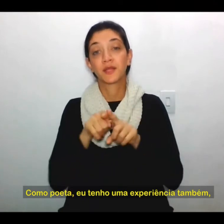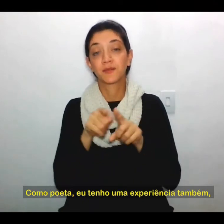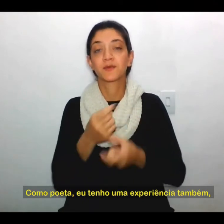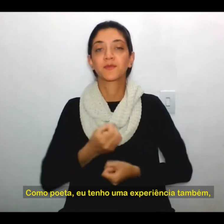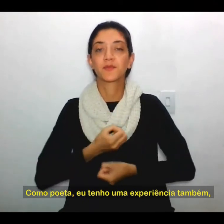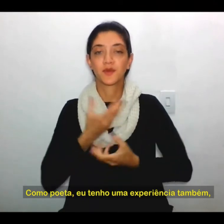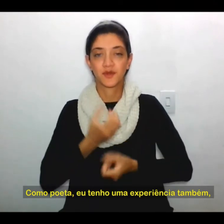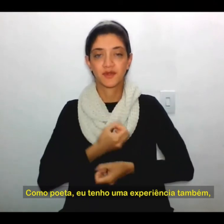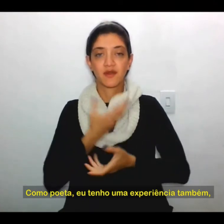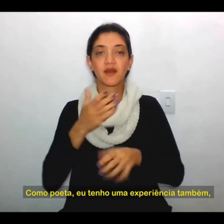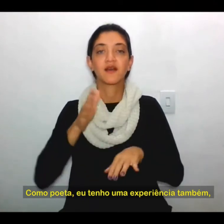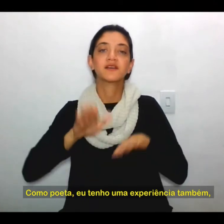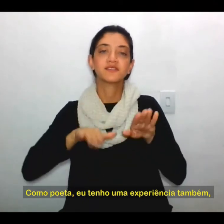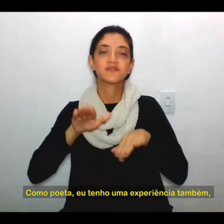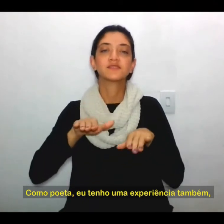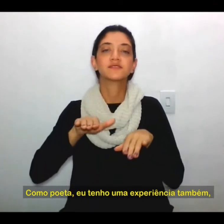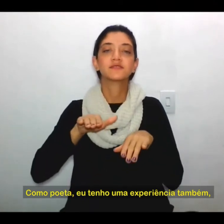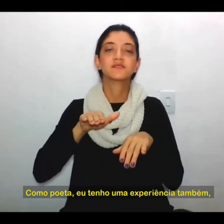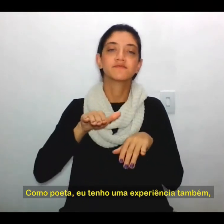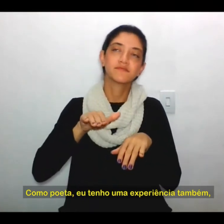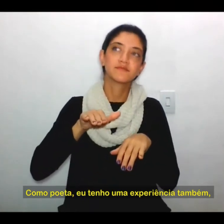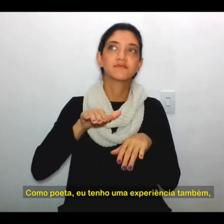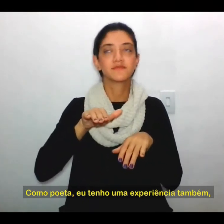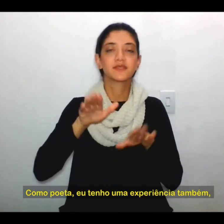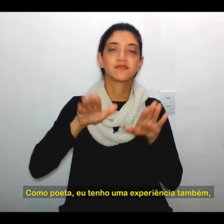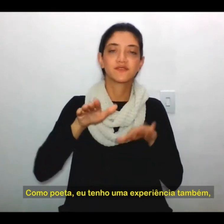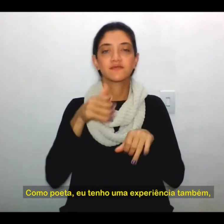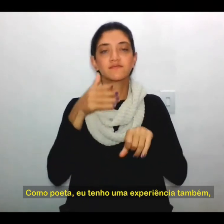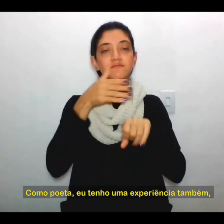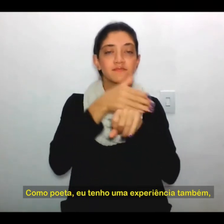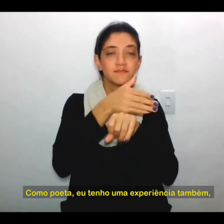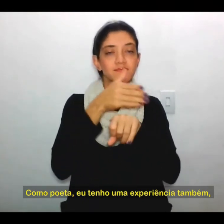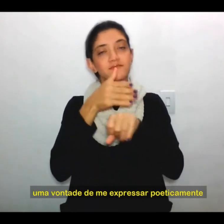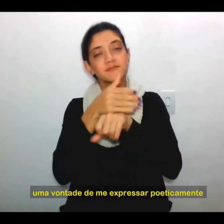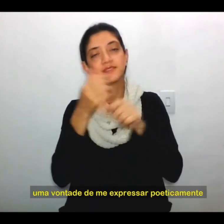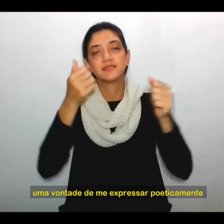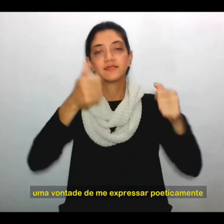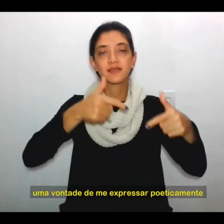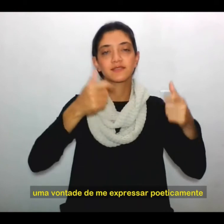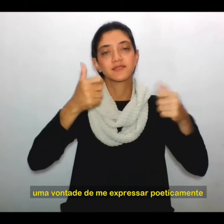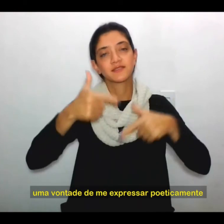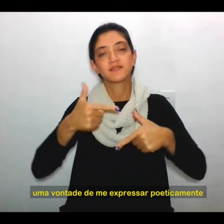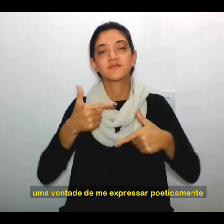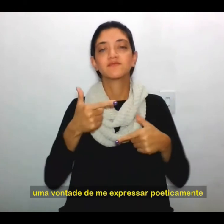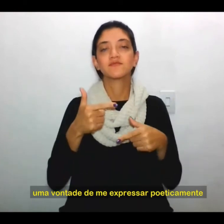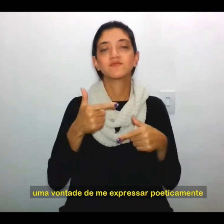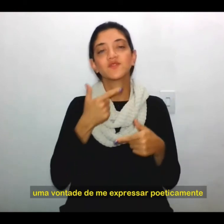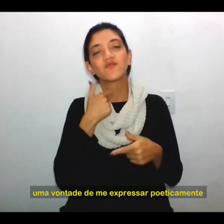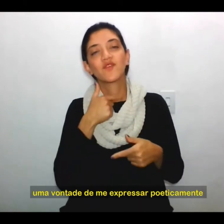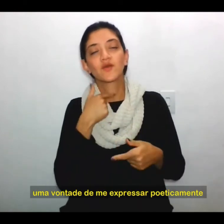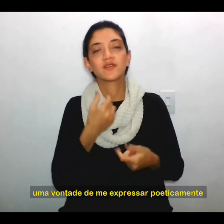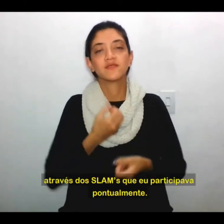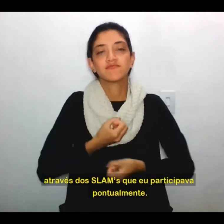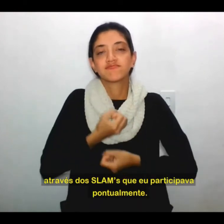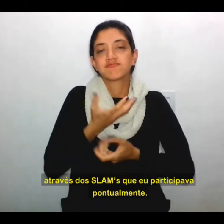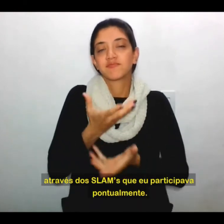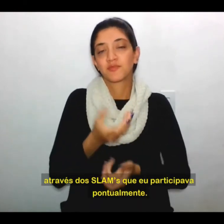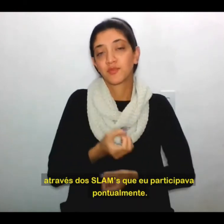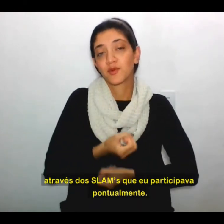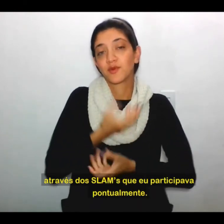poeta, eu tenho uma experiência também, uma vontade de me expressar poeticamente através dos slams